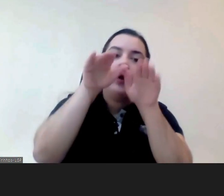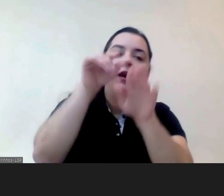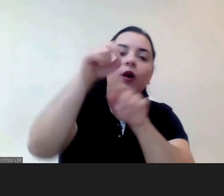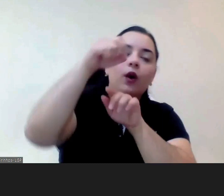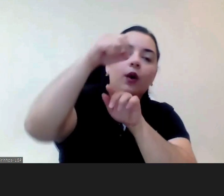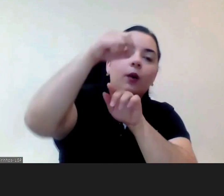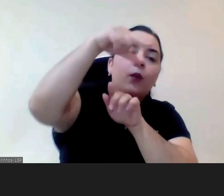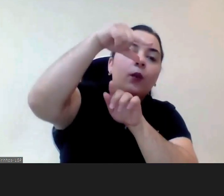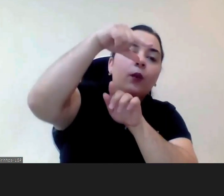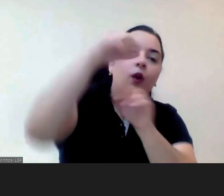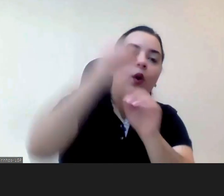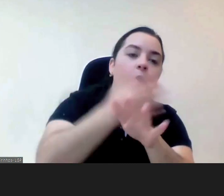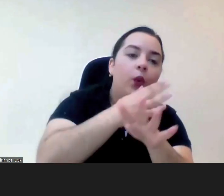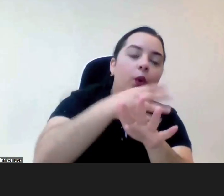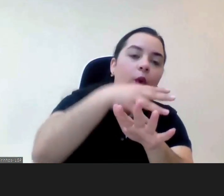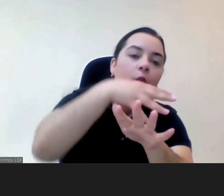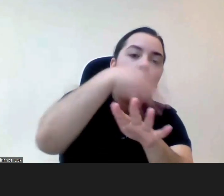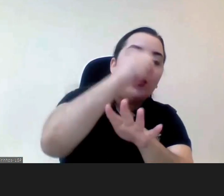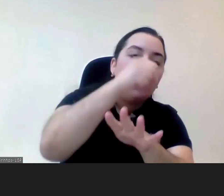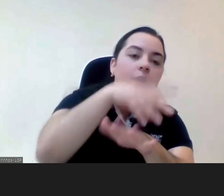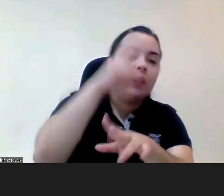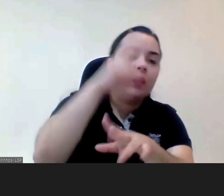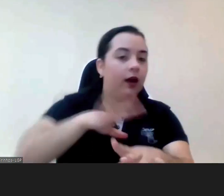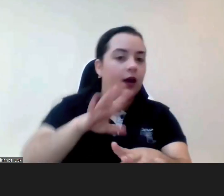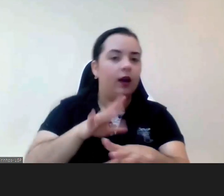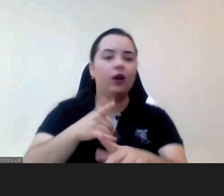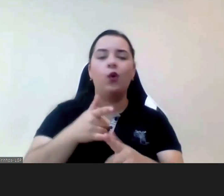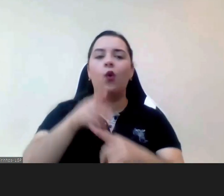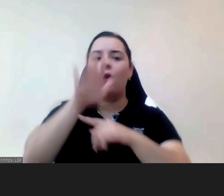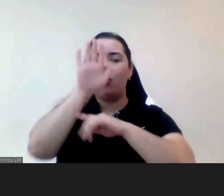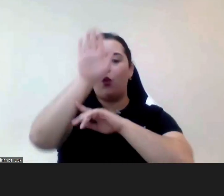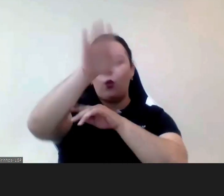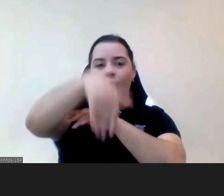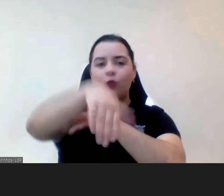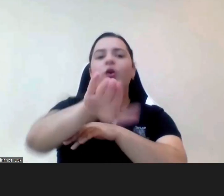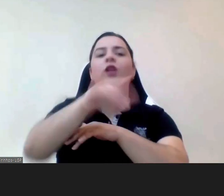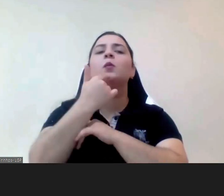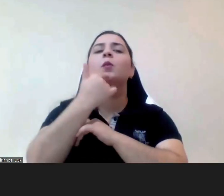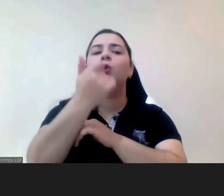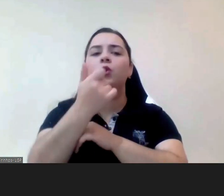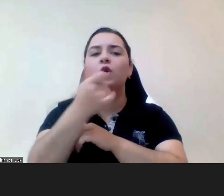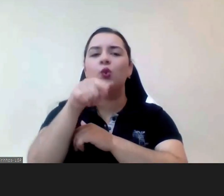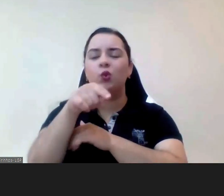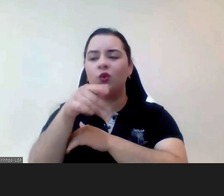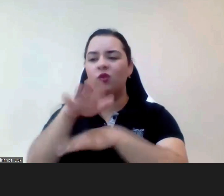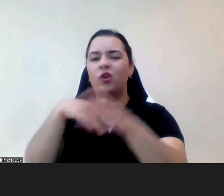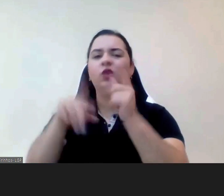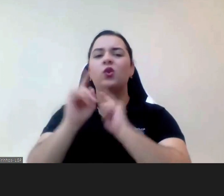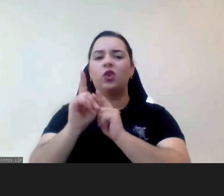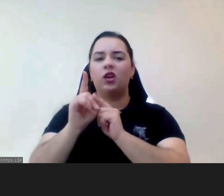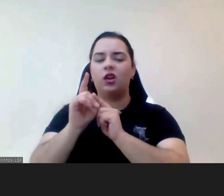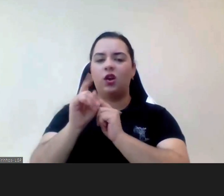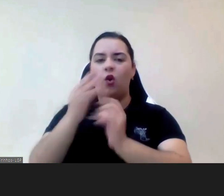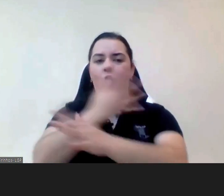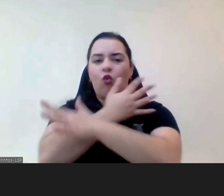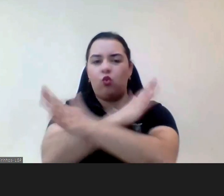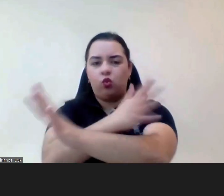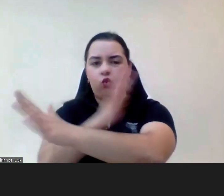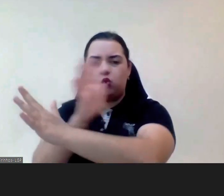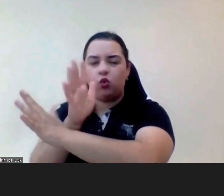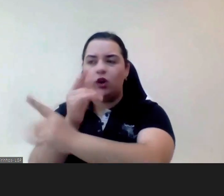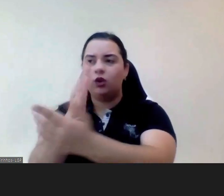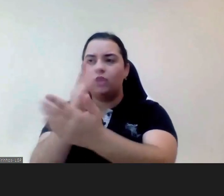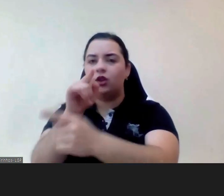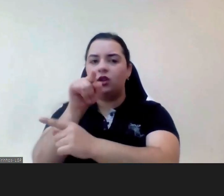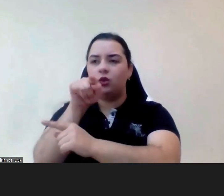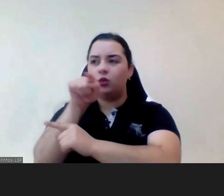interpelado pelo elefante assim ó Colibri o que estás a fazer um fogo tão grande na floresta e tu levas e ele disse eu